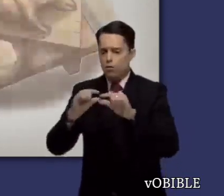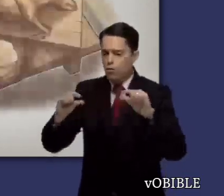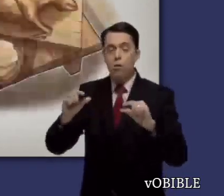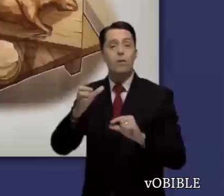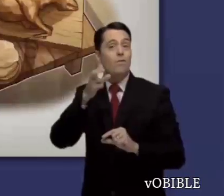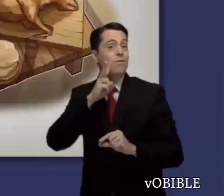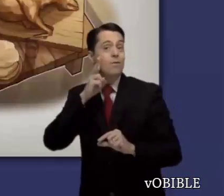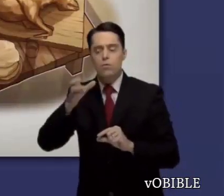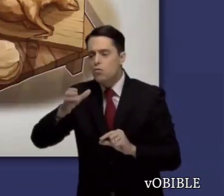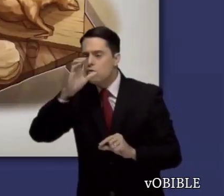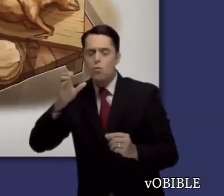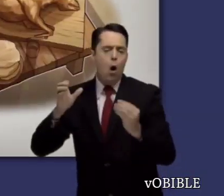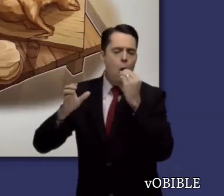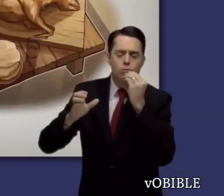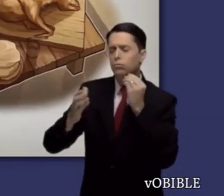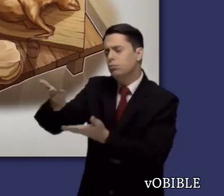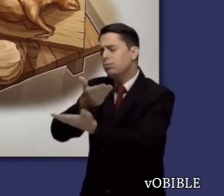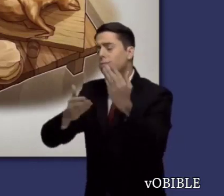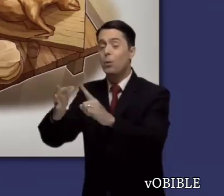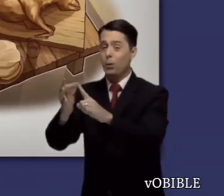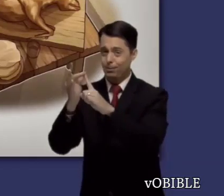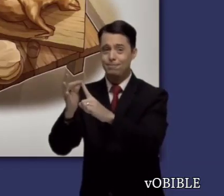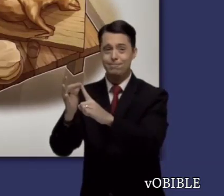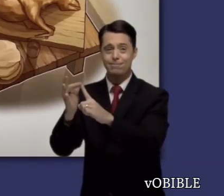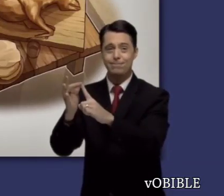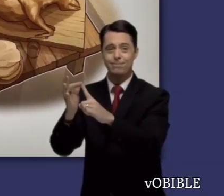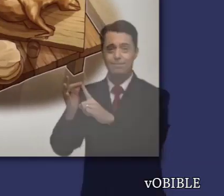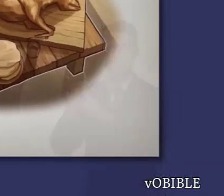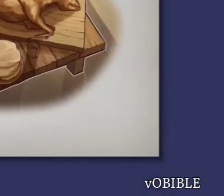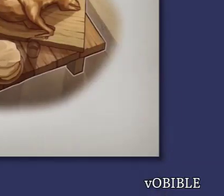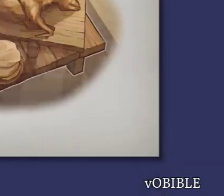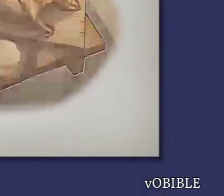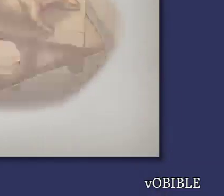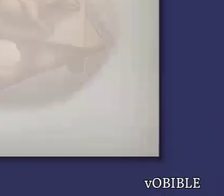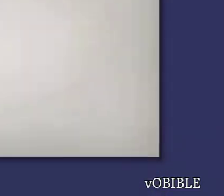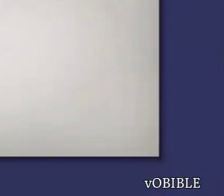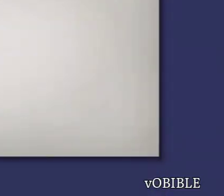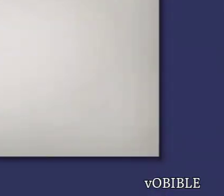Jesús celebra la Pascua con sus apóstoles en la habitación de arriba de una casa de Jerusalén.